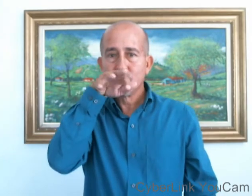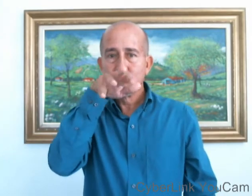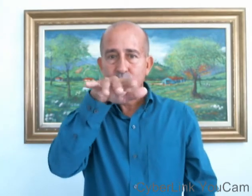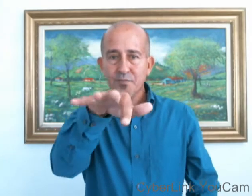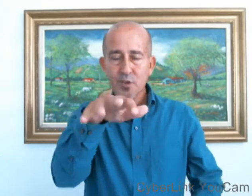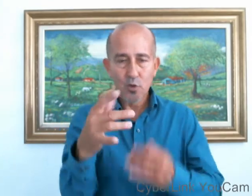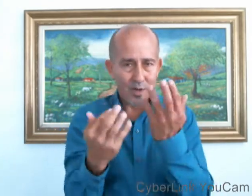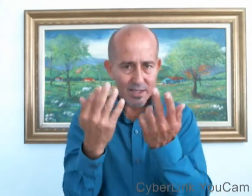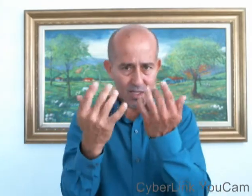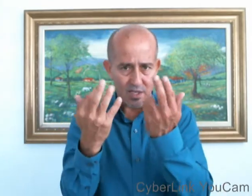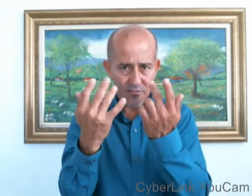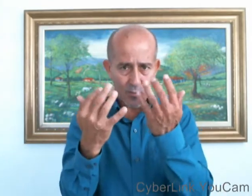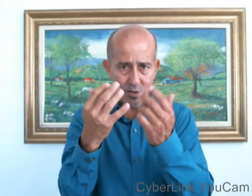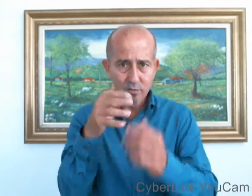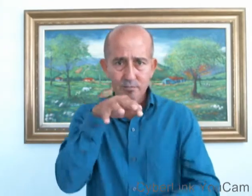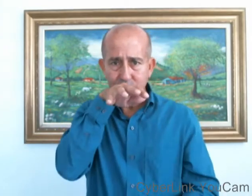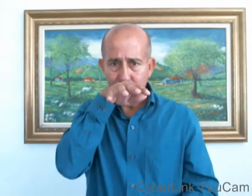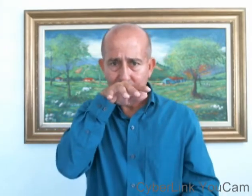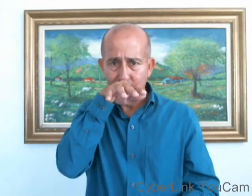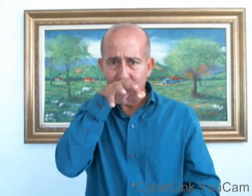El Es como la seña de fuego, pero en la boca.